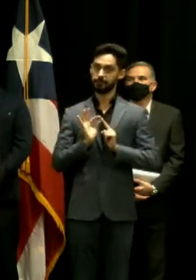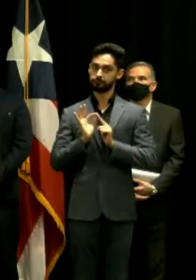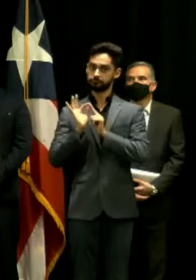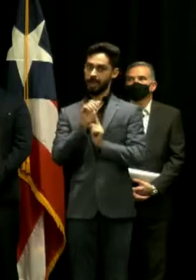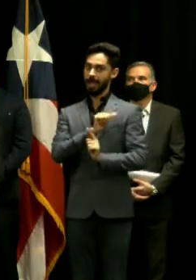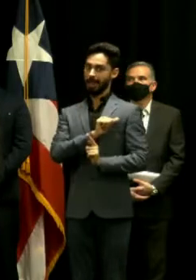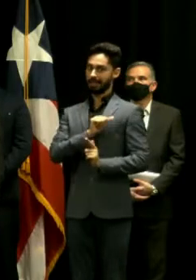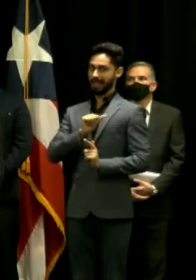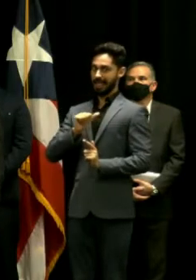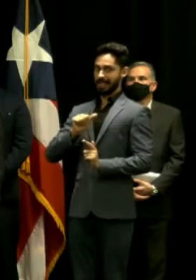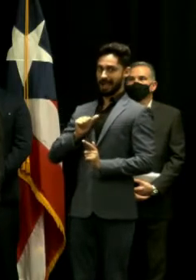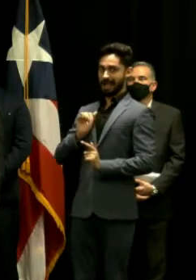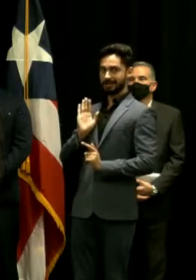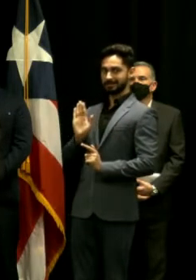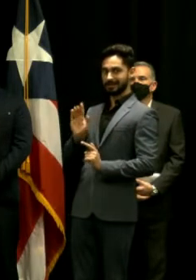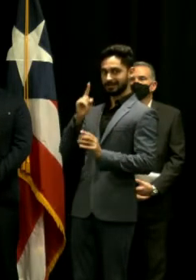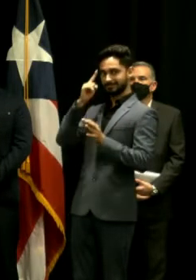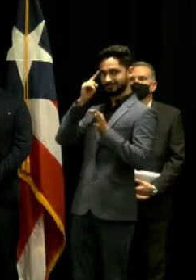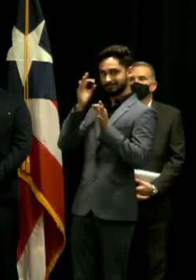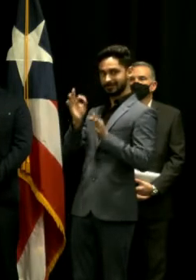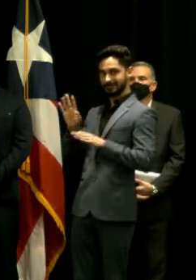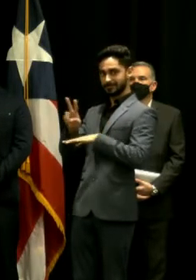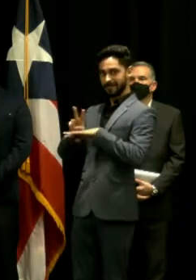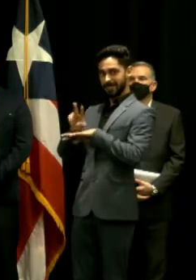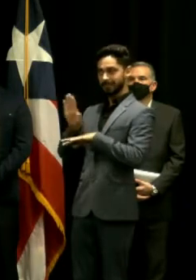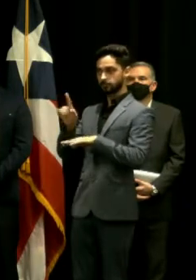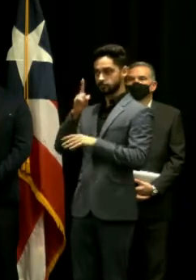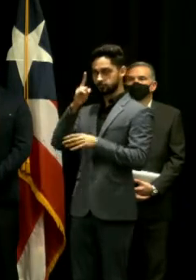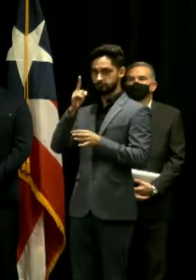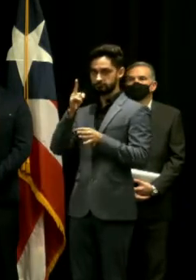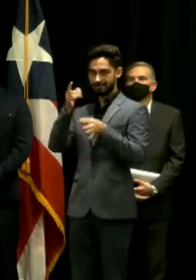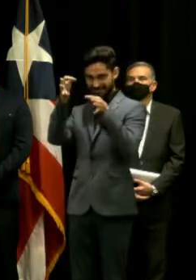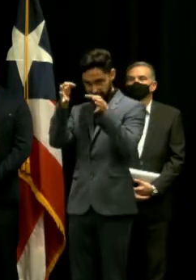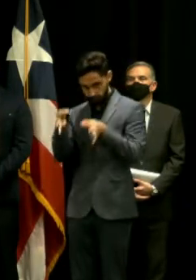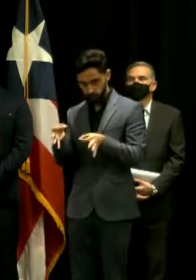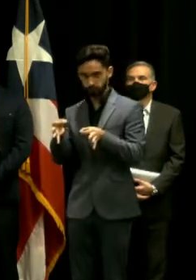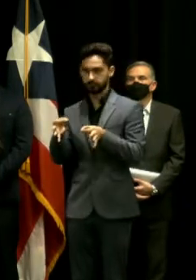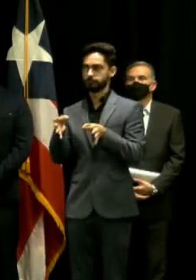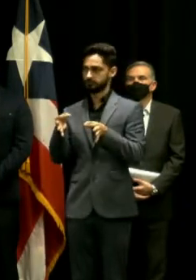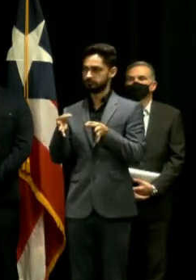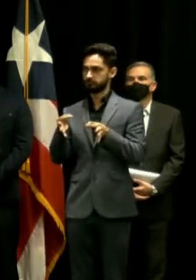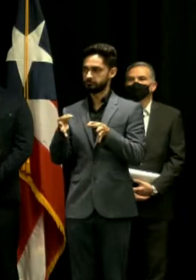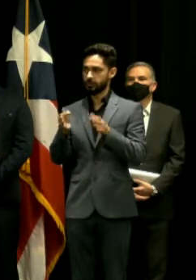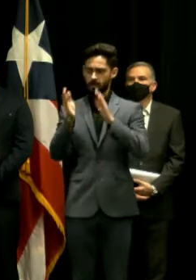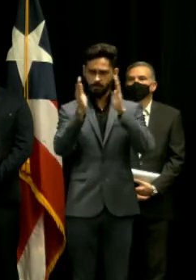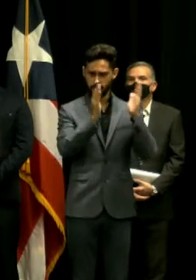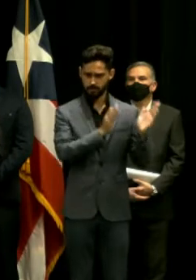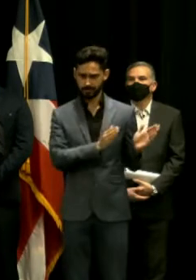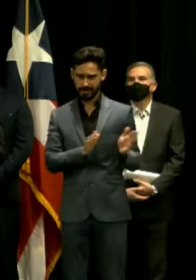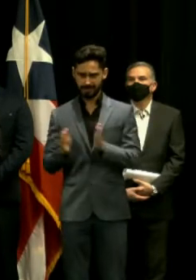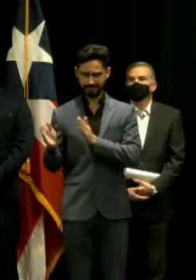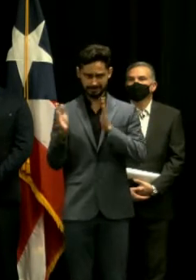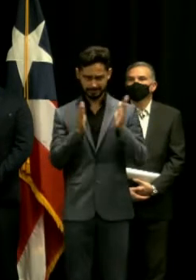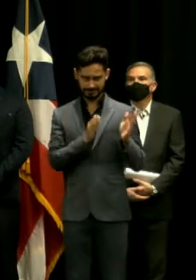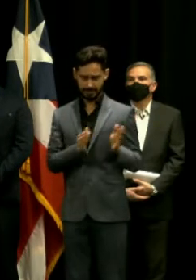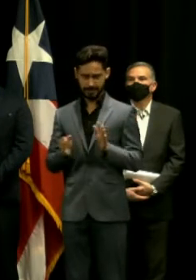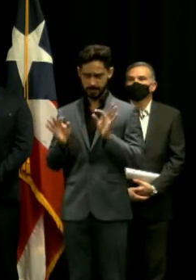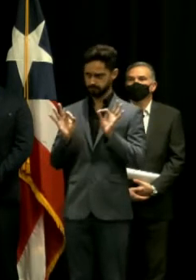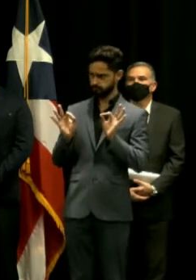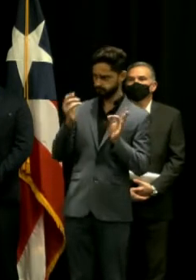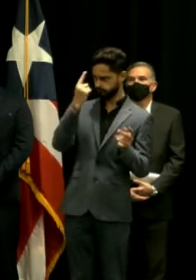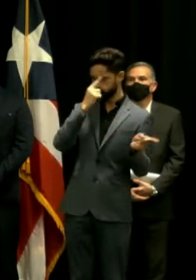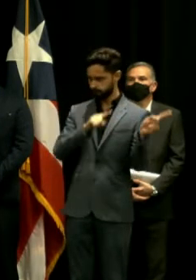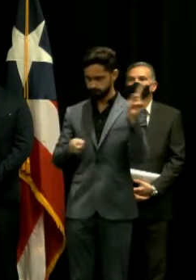determinación y entonces el gobierno pues por fin actuando de forma organizada para que esto se haga